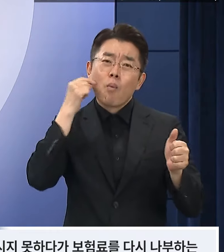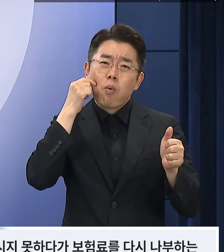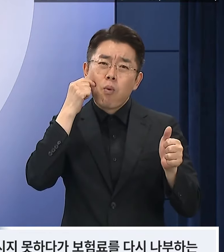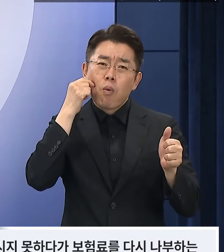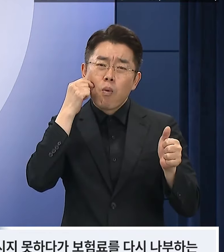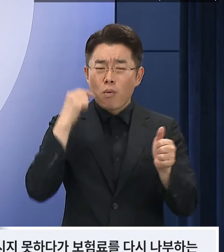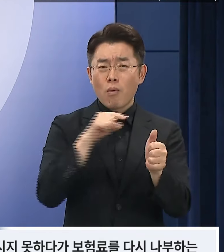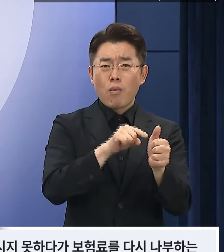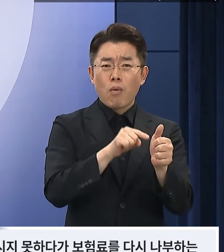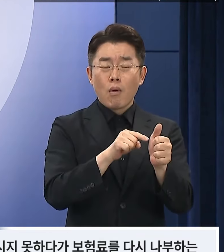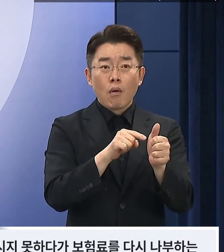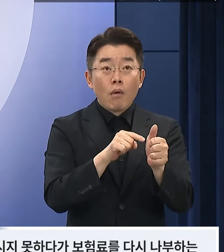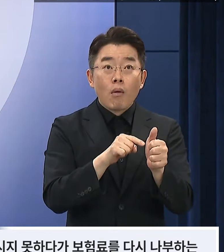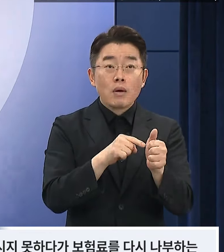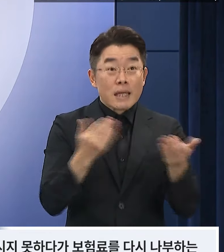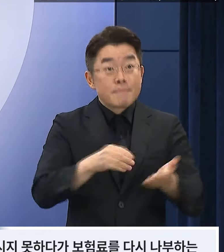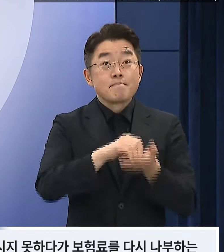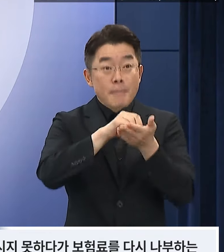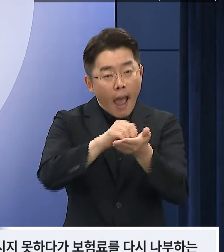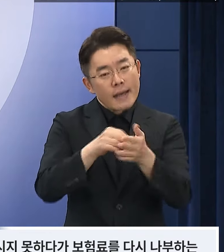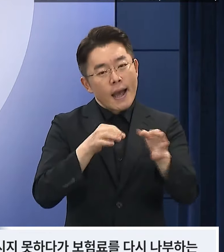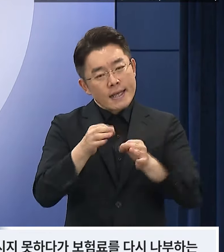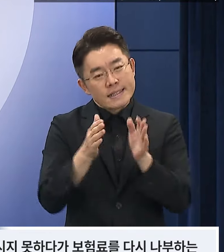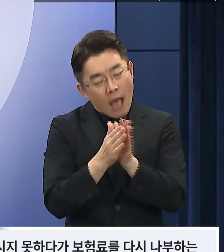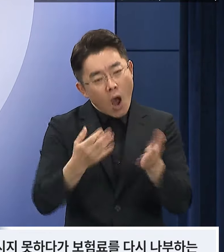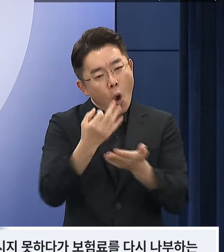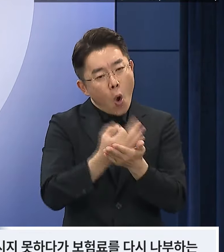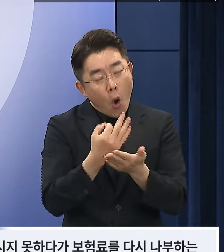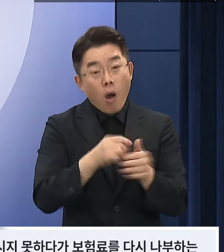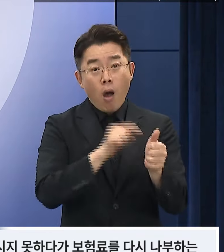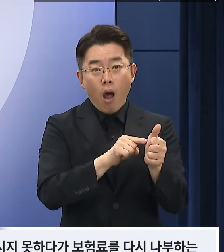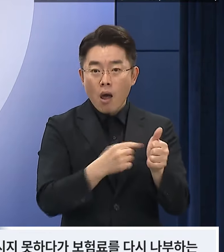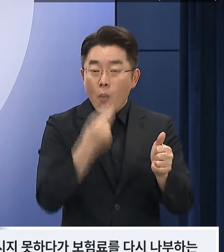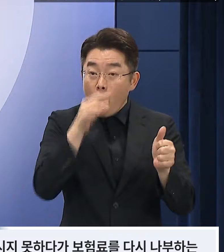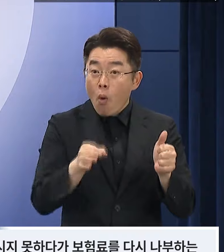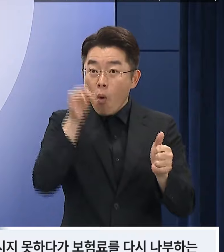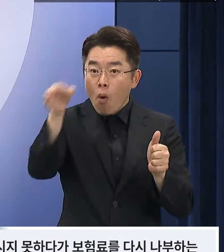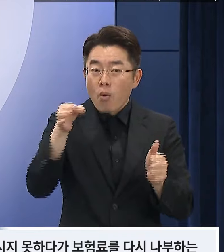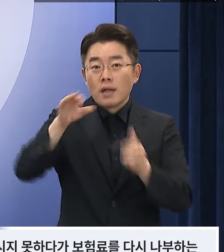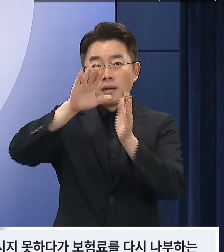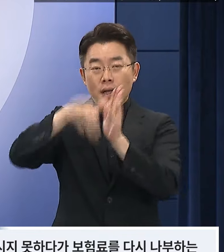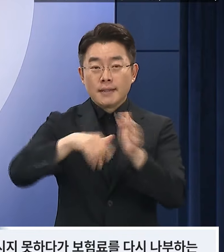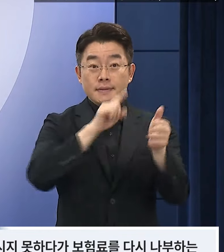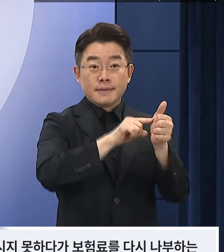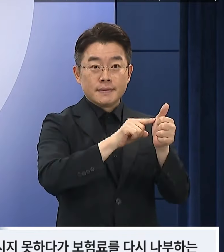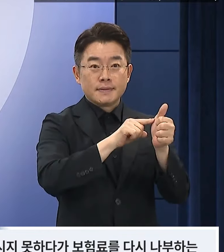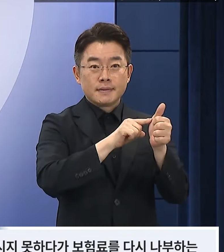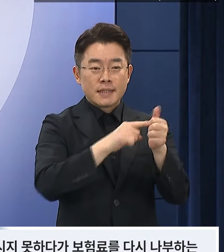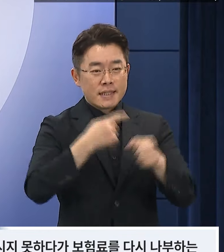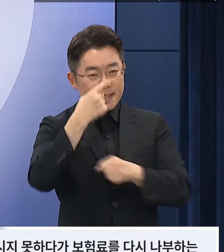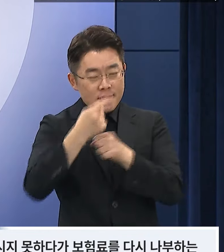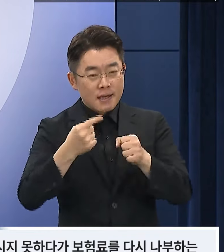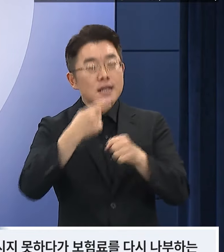계시지 못하다가 보험료를 다시 납부하는 가입자를 대상으로 최대